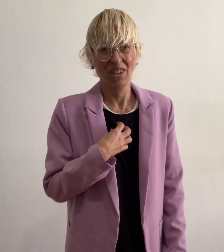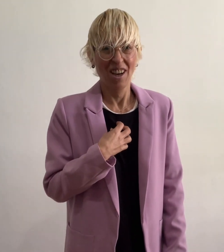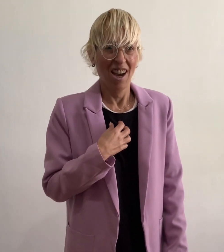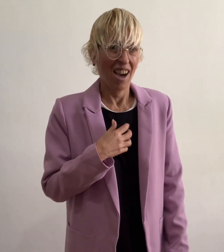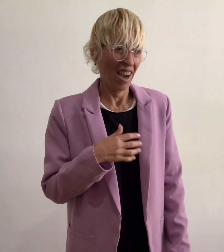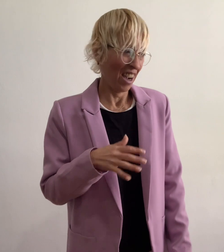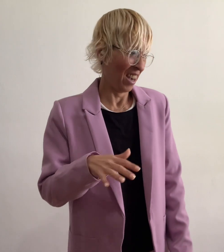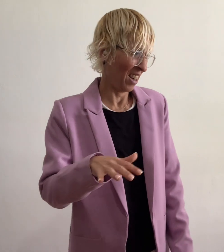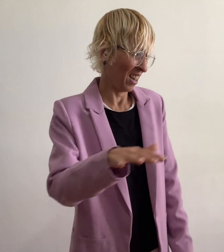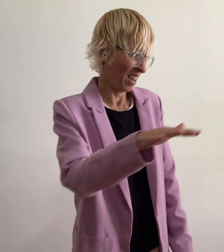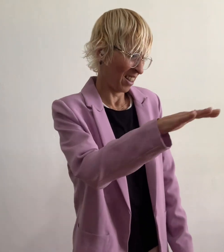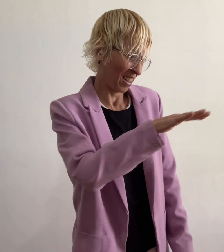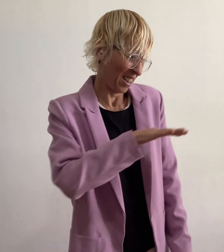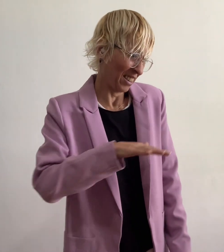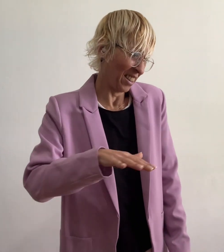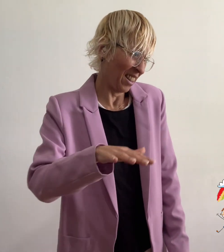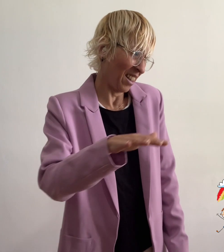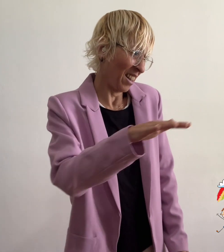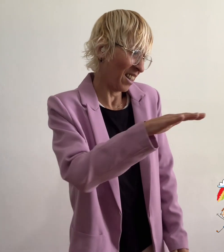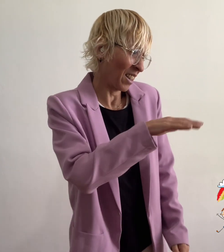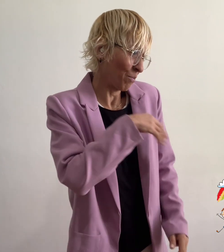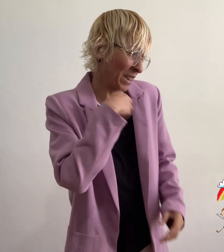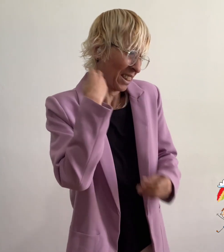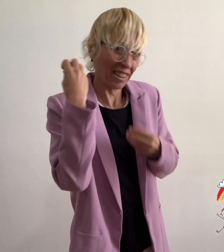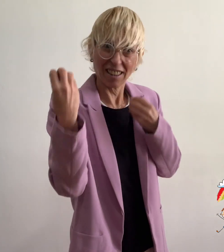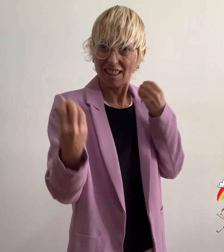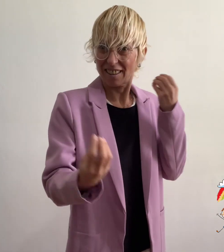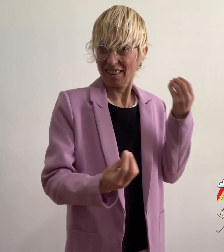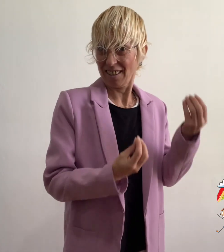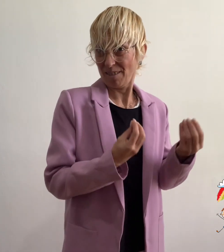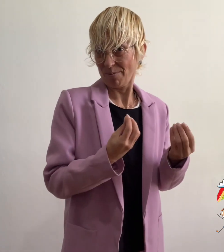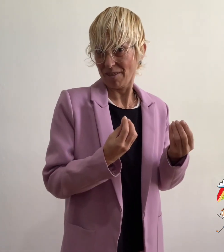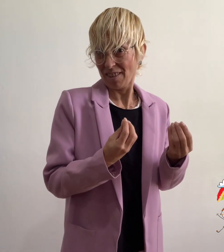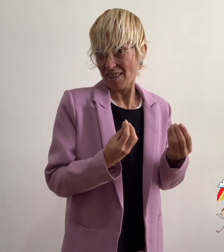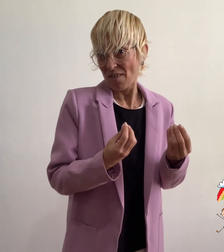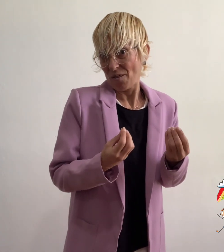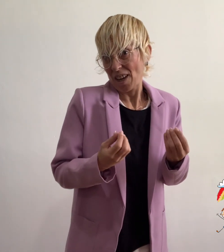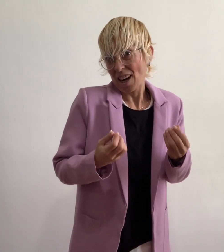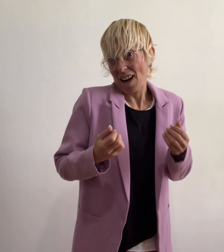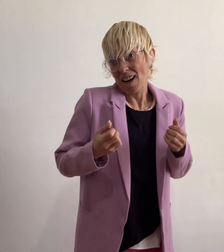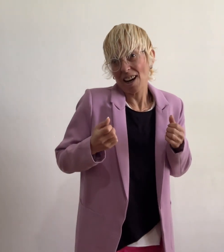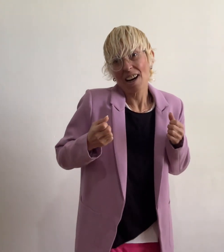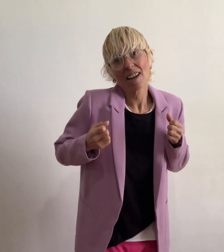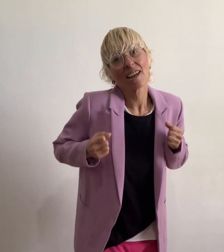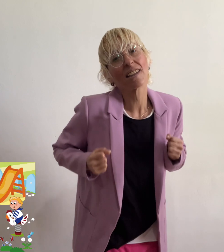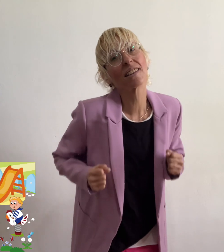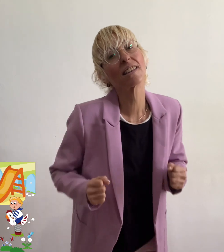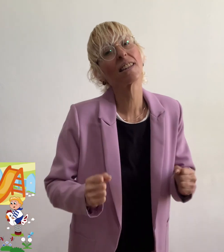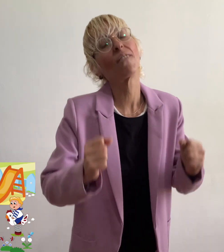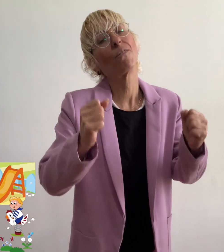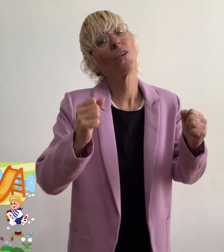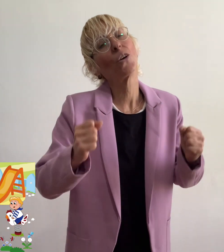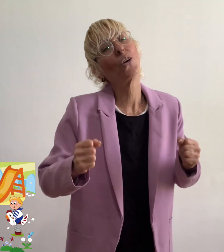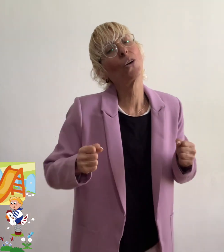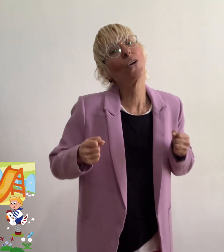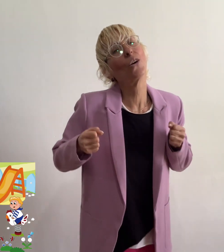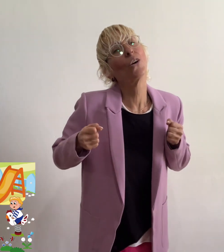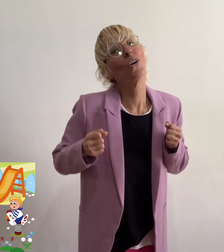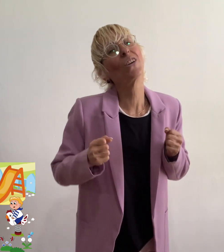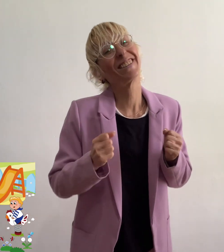אל חצר המשחקים ואל הנדדות